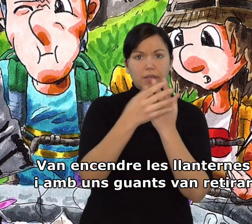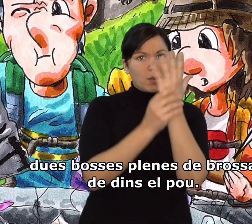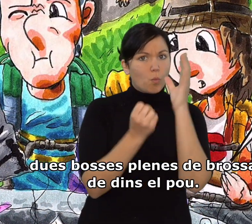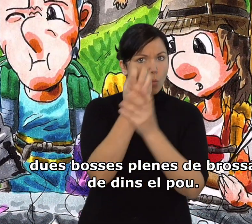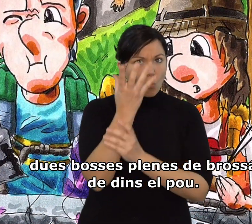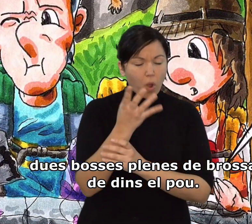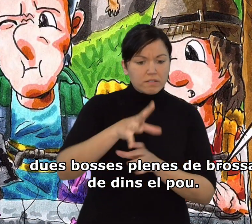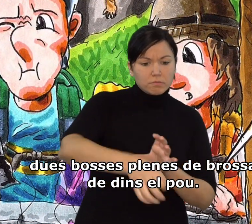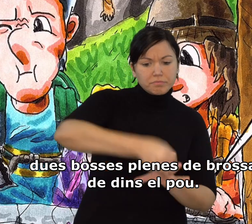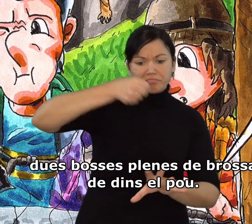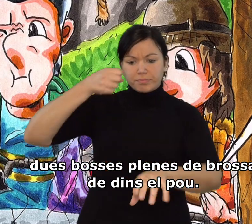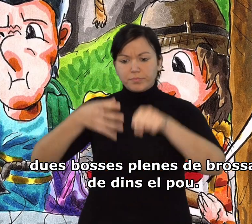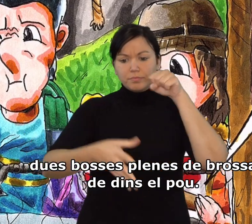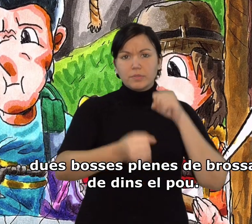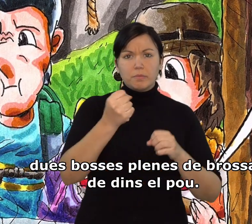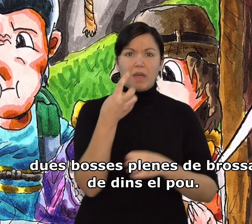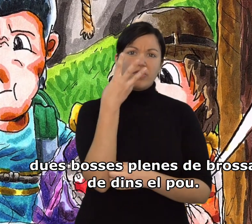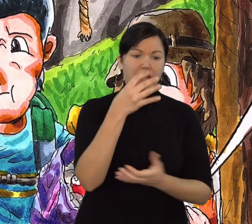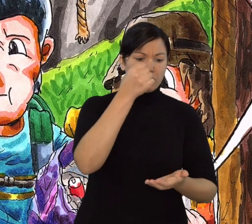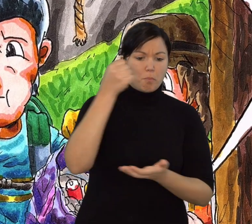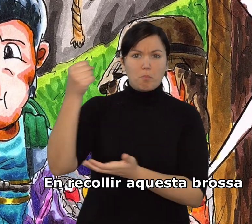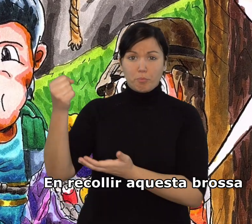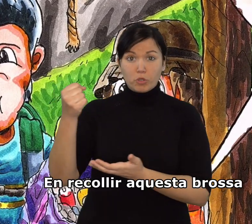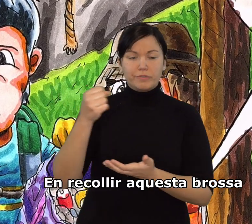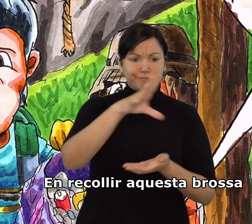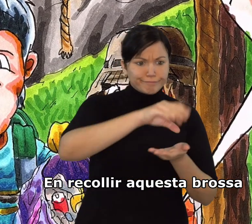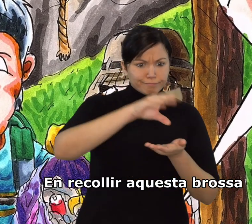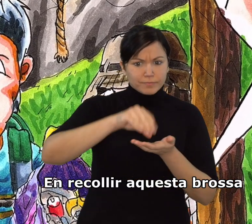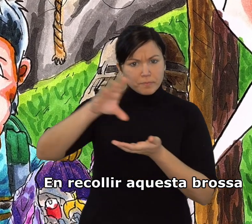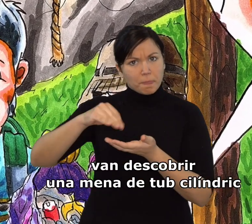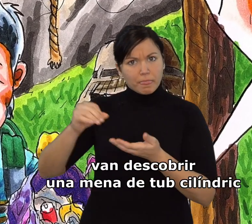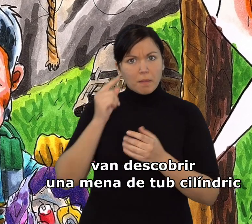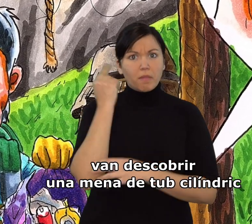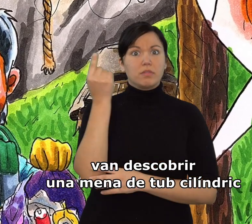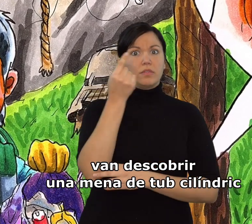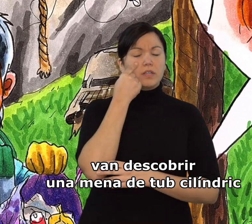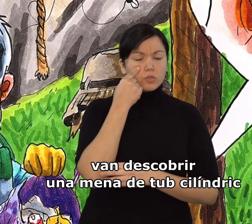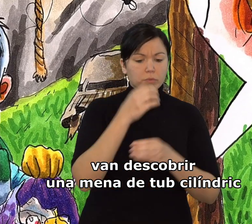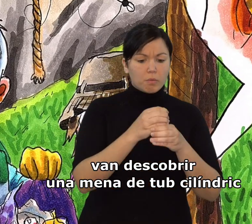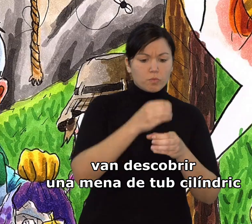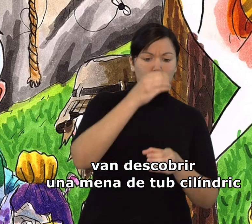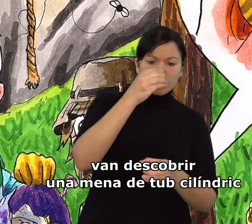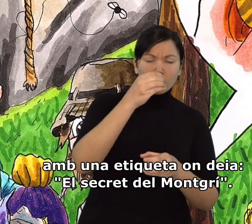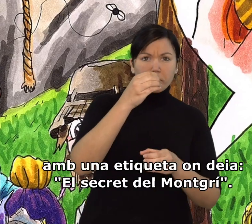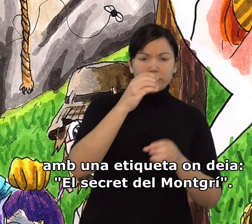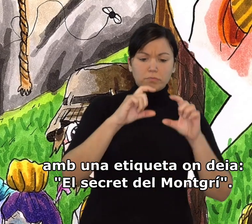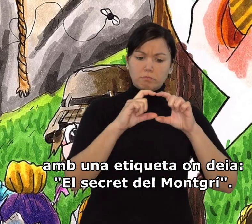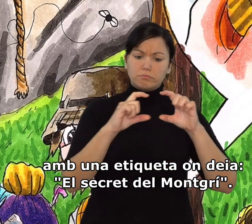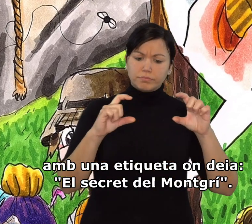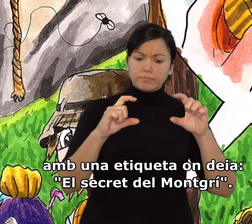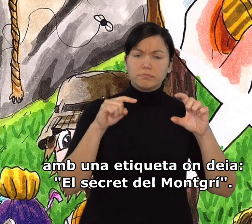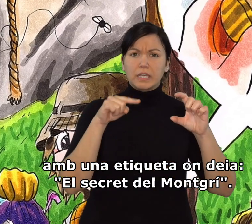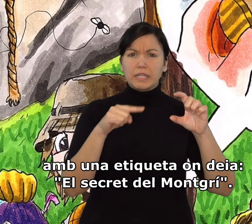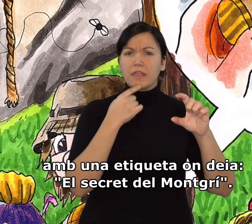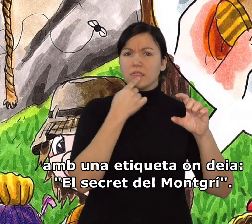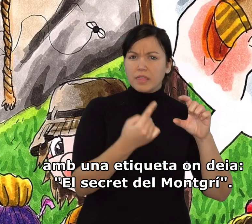van retirar dues bosses plenes de brossa de dins el pou. En recollir aquesta brossa van descobrir una mena de tub cilíndric amb una etiqueta